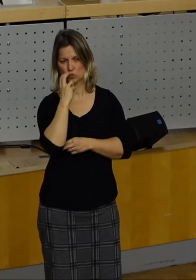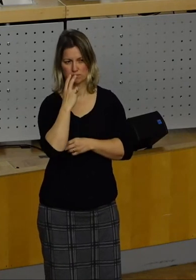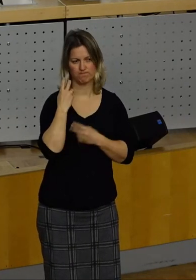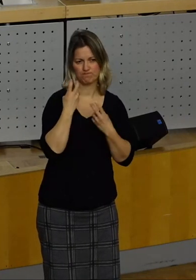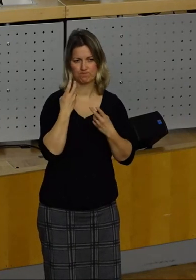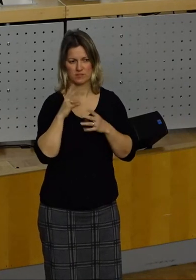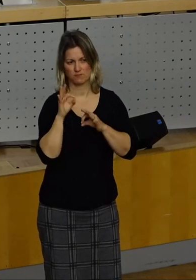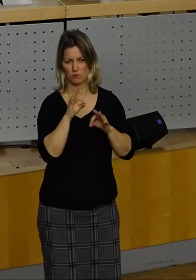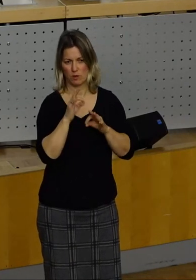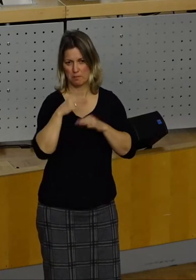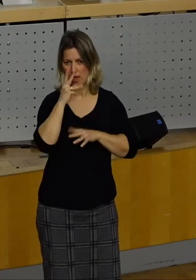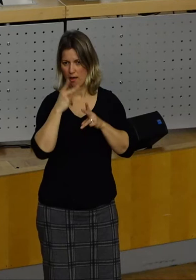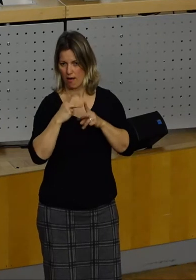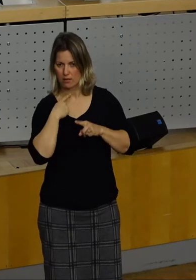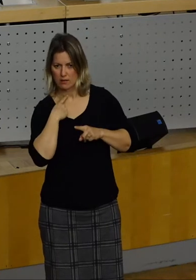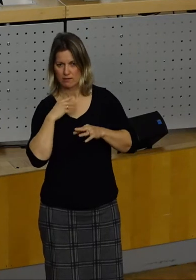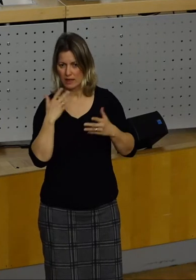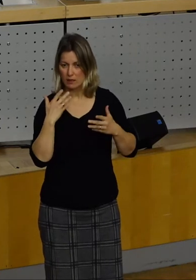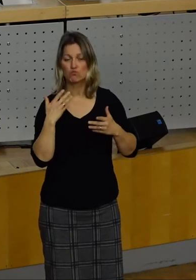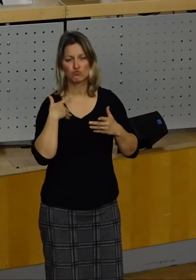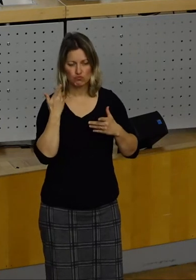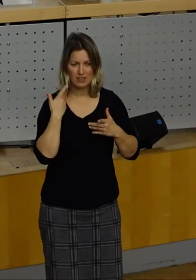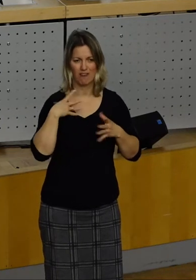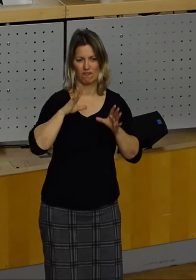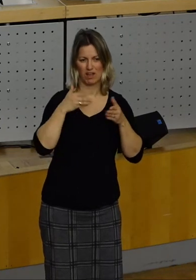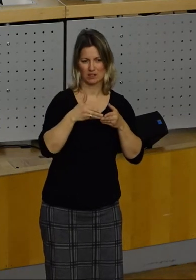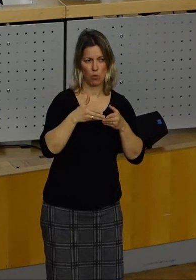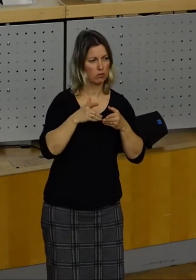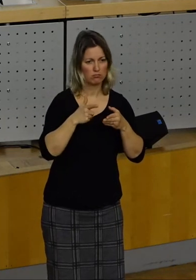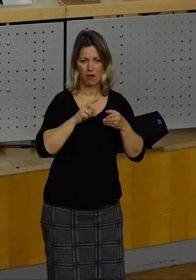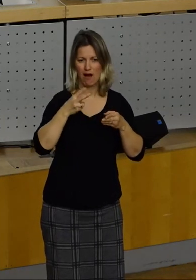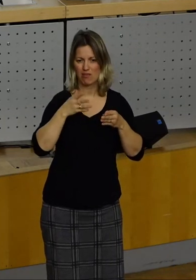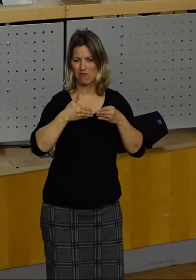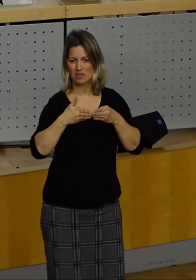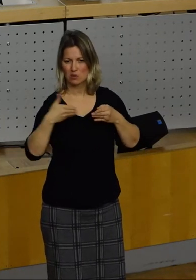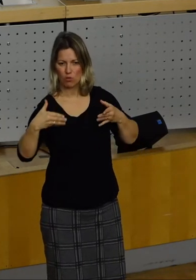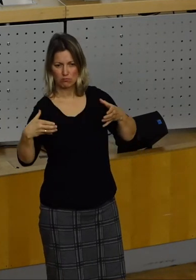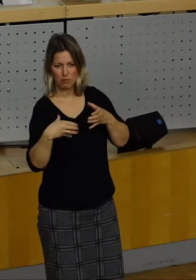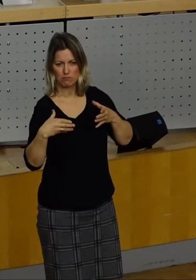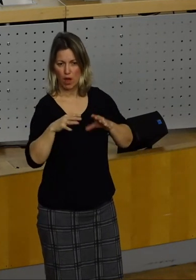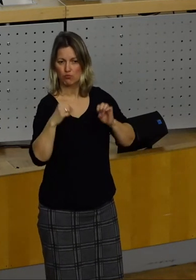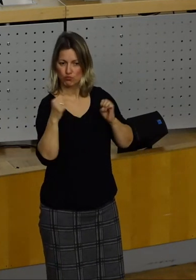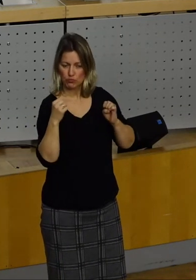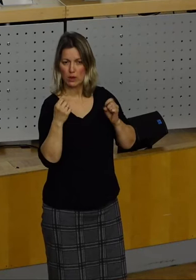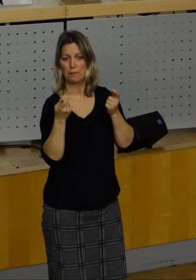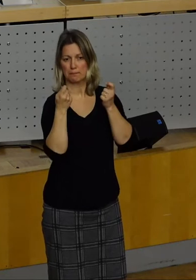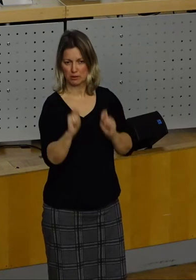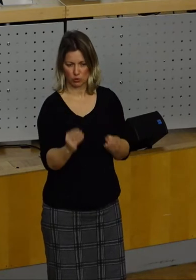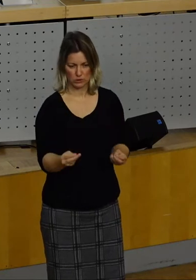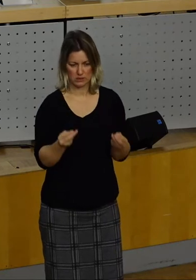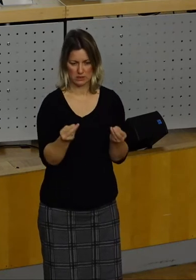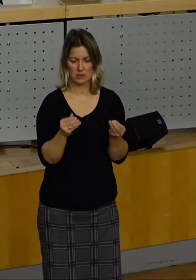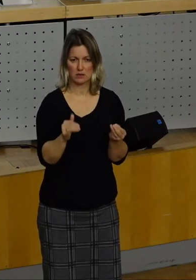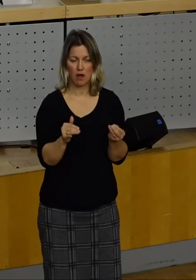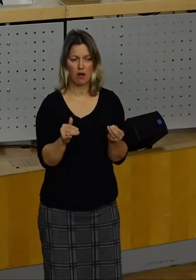oft gelingt uns das sogar fraktionsübergreifend. Dann haben wir Beschlüsse und dann werden diese von der